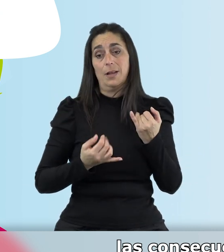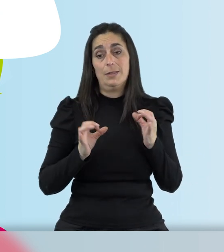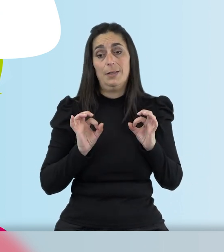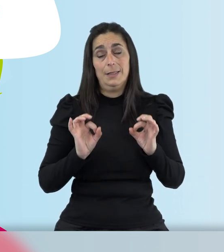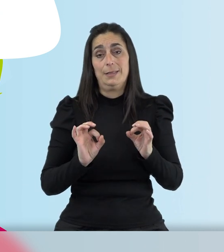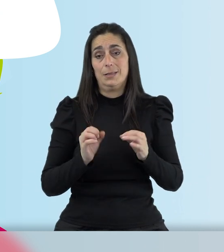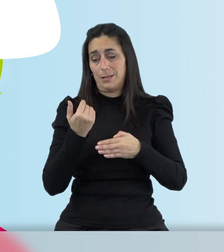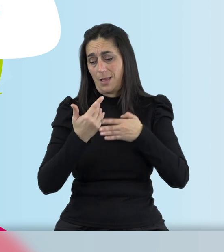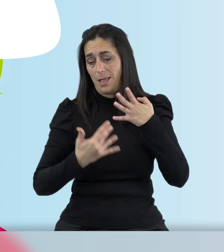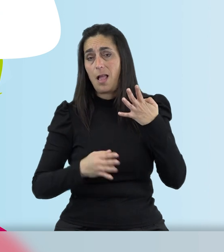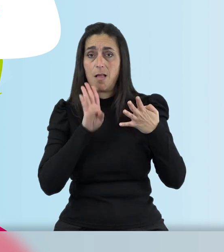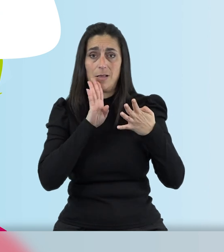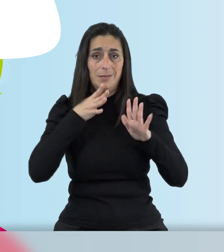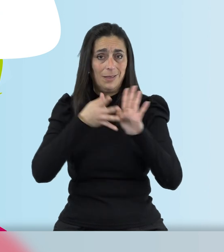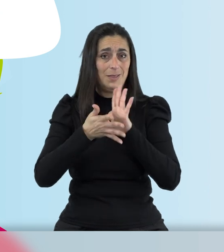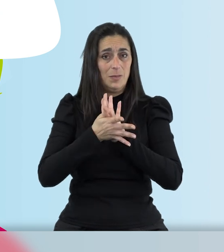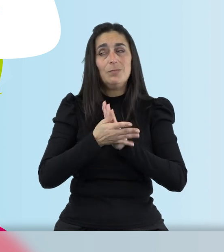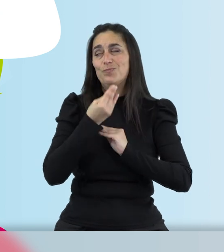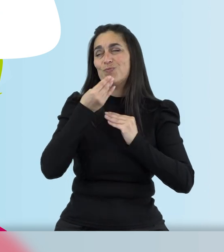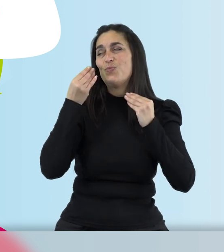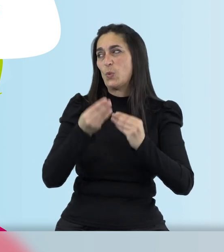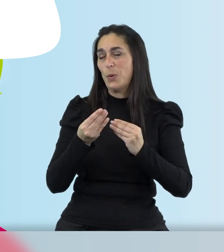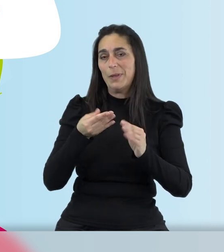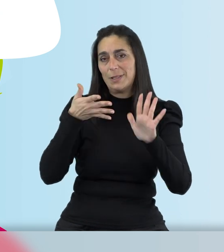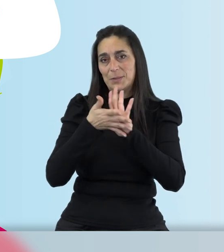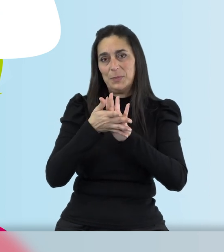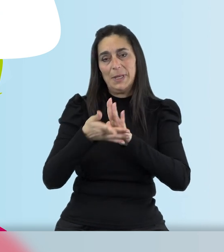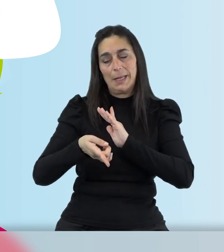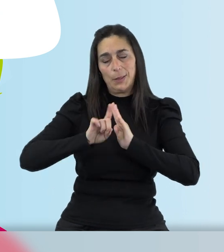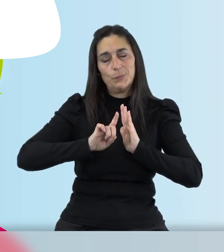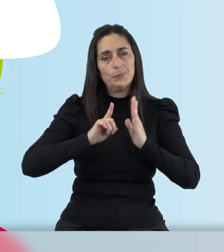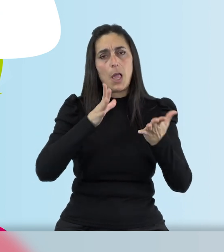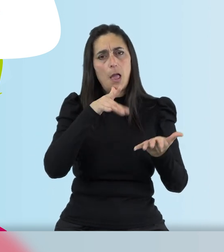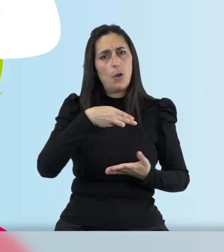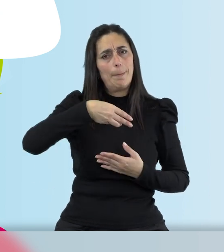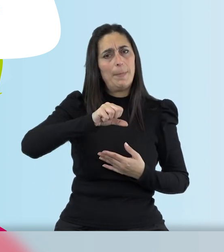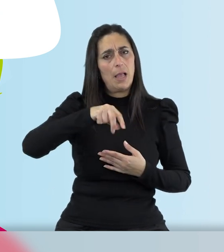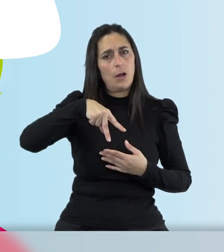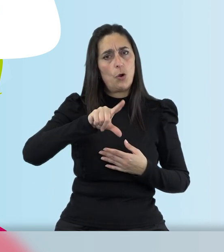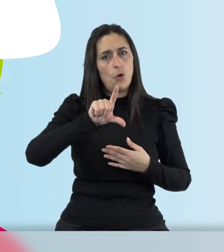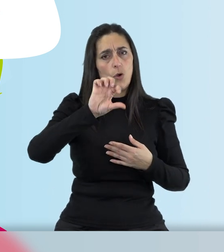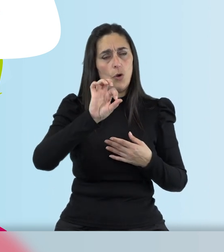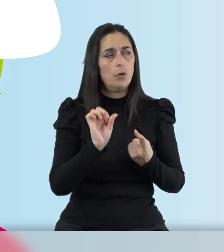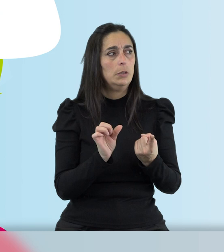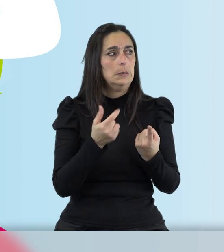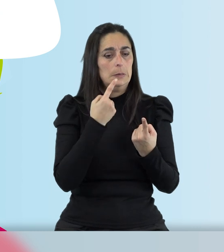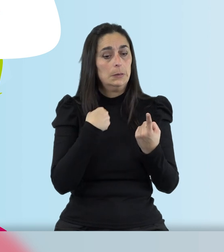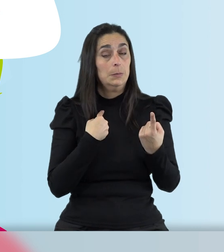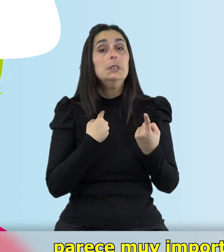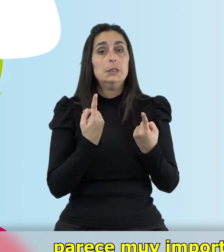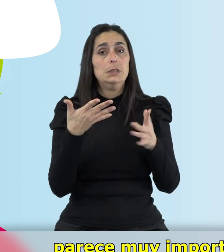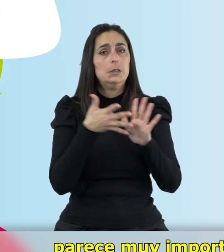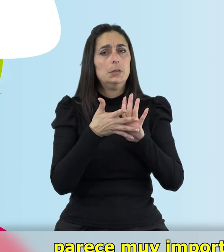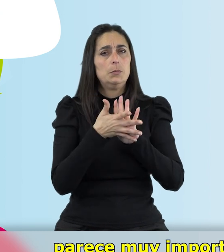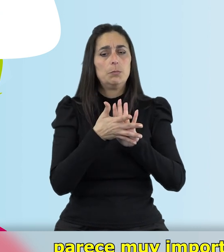enumero. Estupendamente explicado, Jessica. Vamos con Manolo ahora. Manolo, por lo que estáis